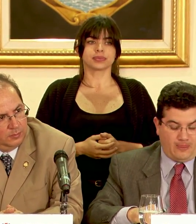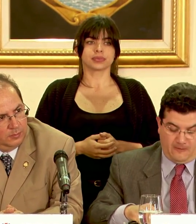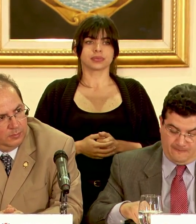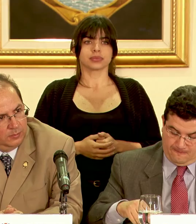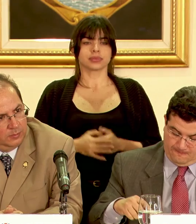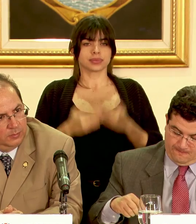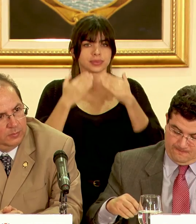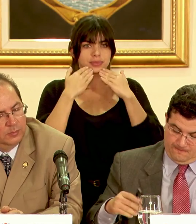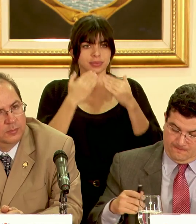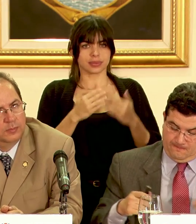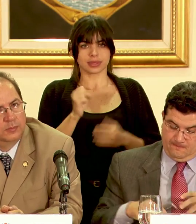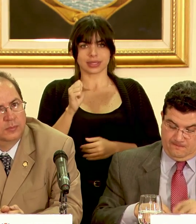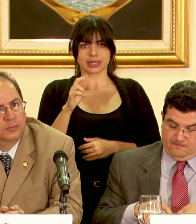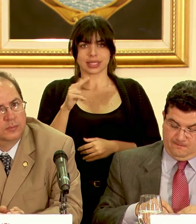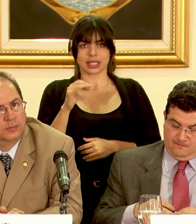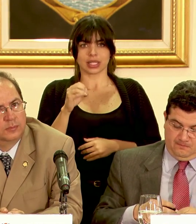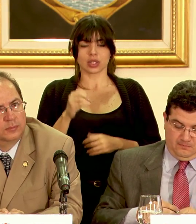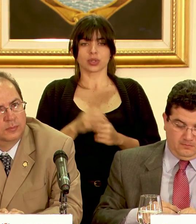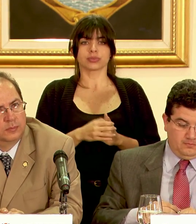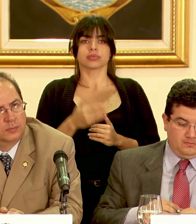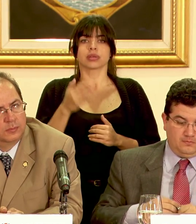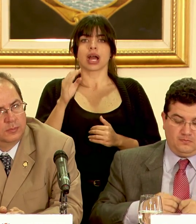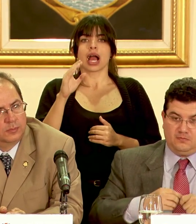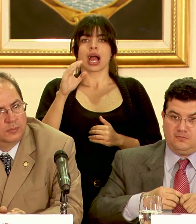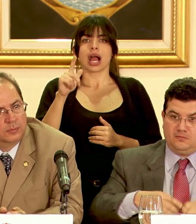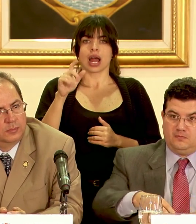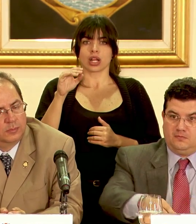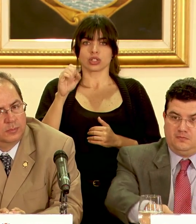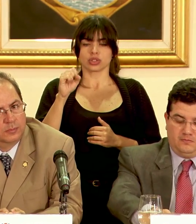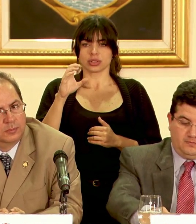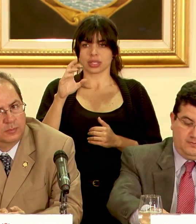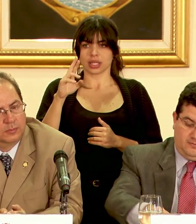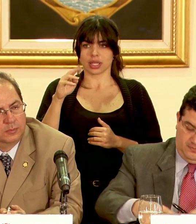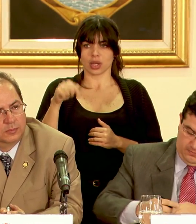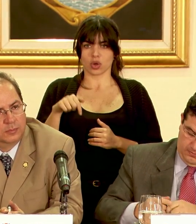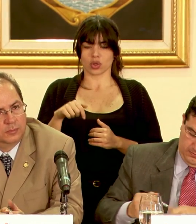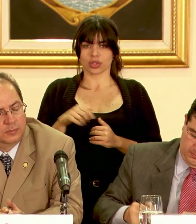Muchas gracias Sergio Carlos hora de cerrar hoy